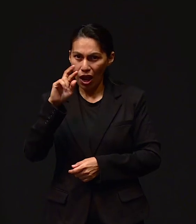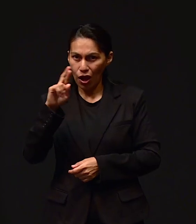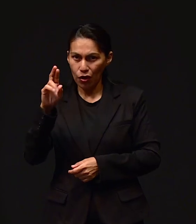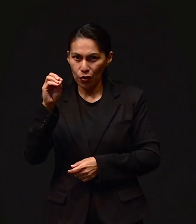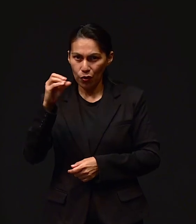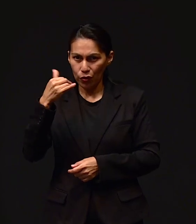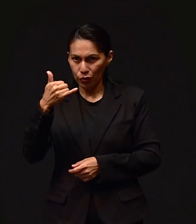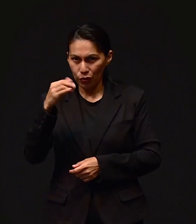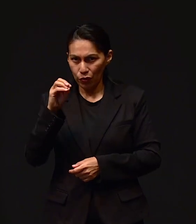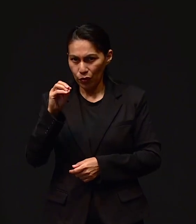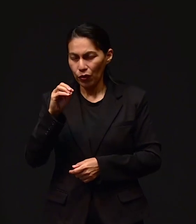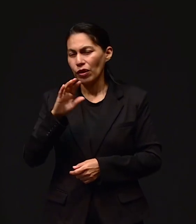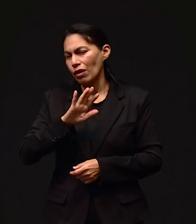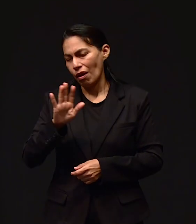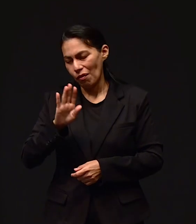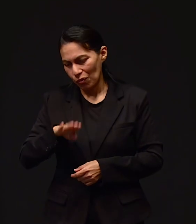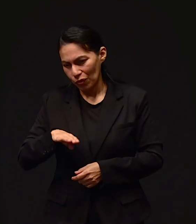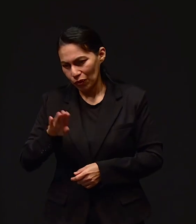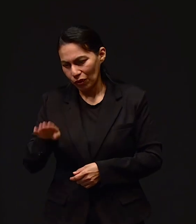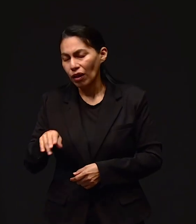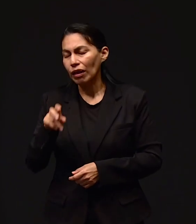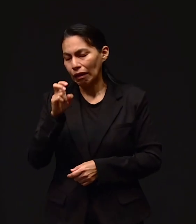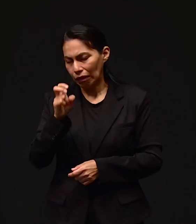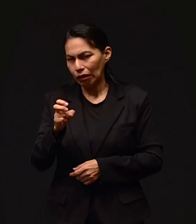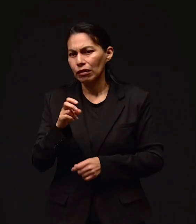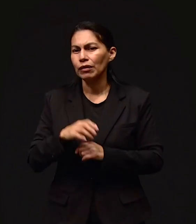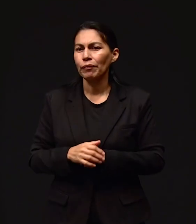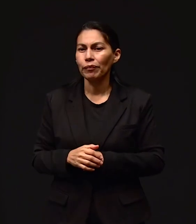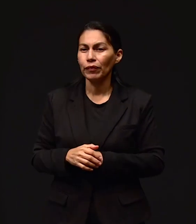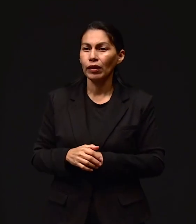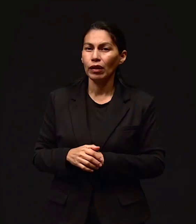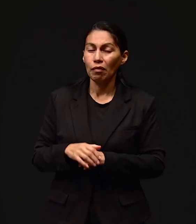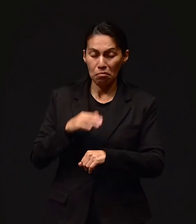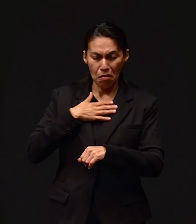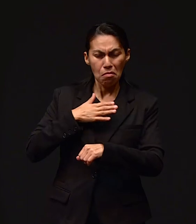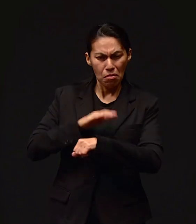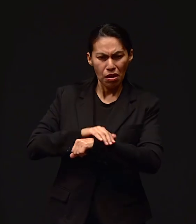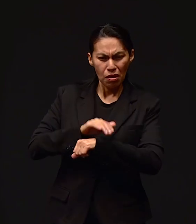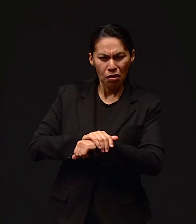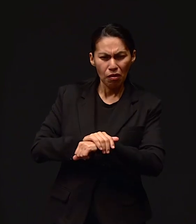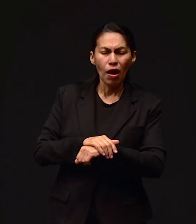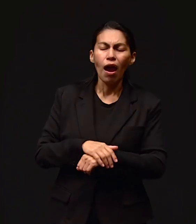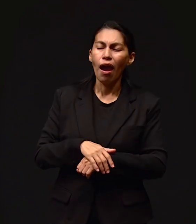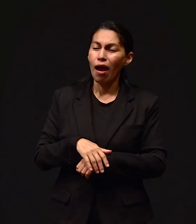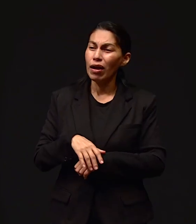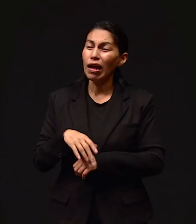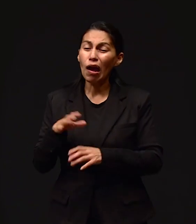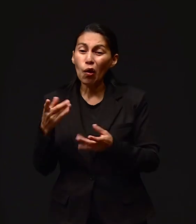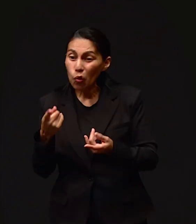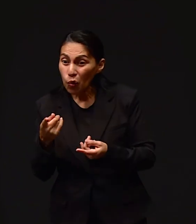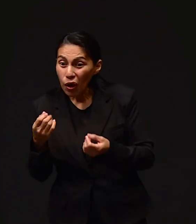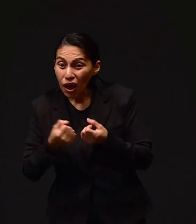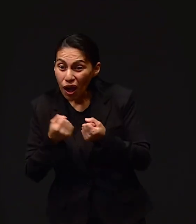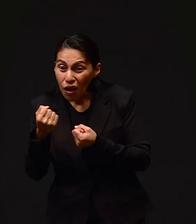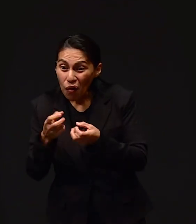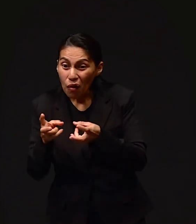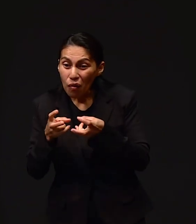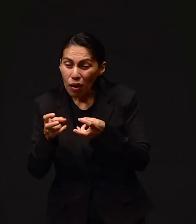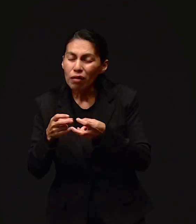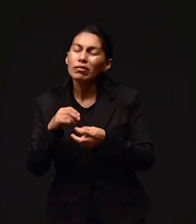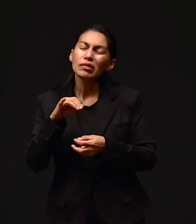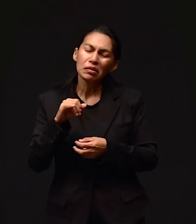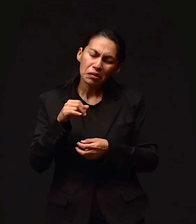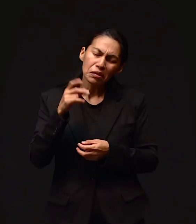ya descansa en el Señor. ya descansa en el Señor. Y entonces me dice, oye, Dinita, me dice, ¿cómo que te robaron tu carro?